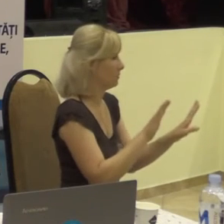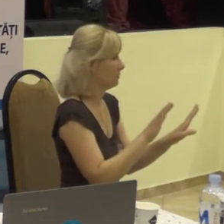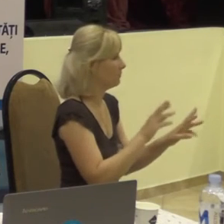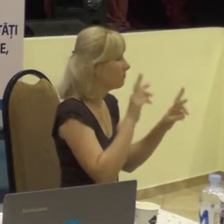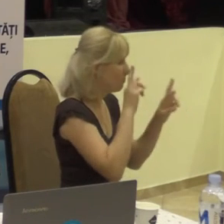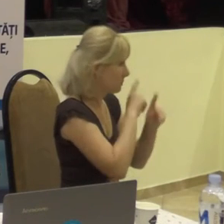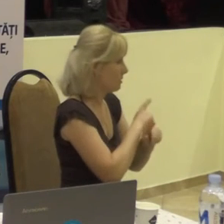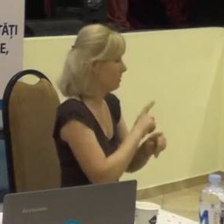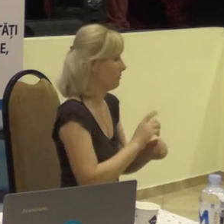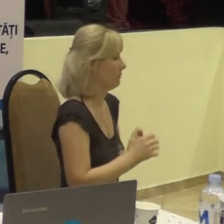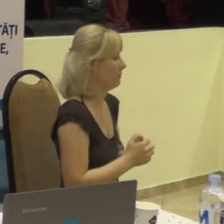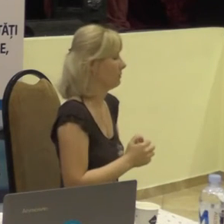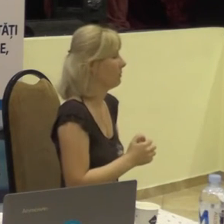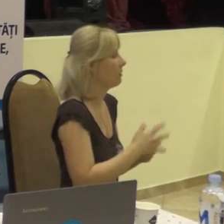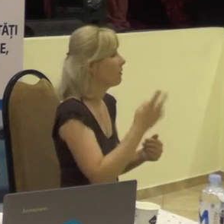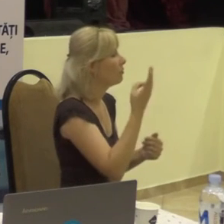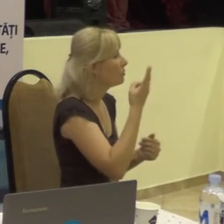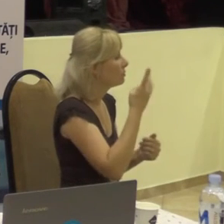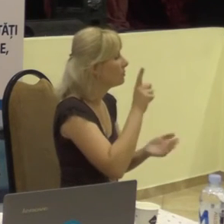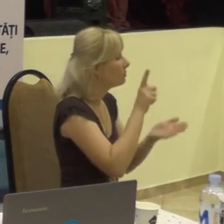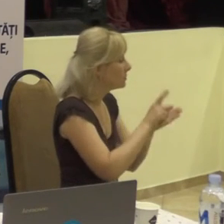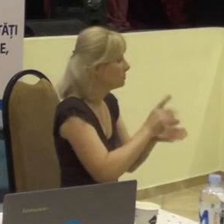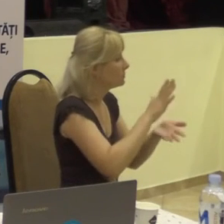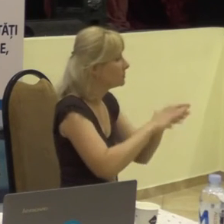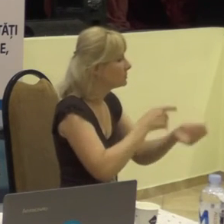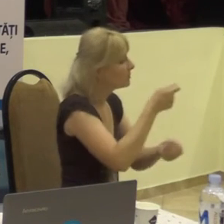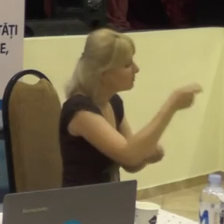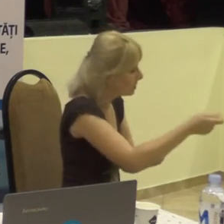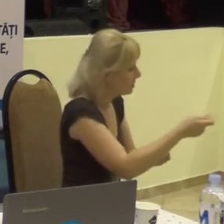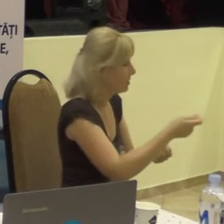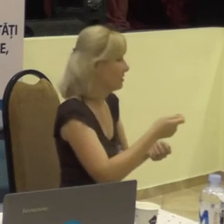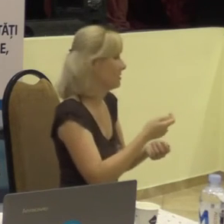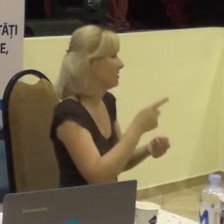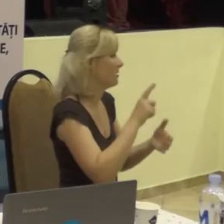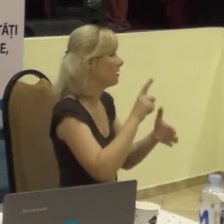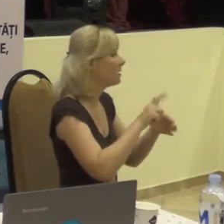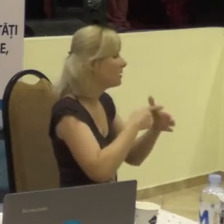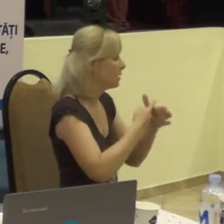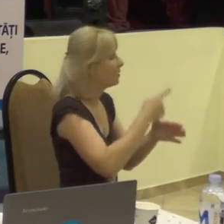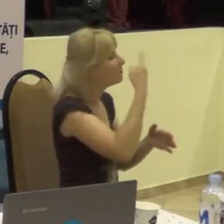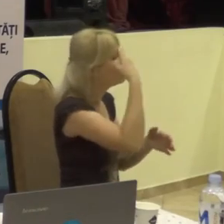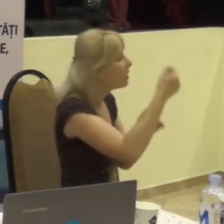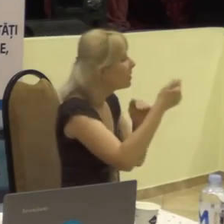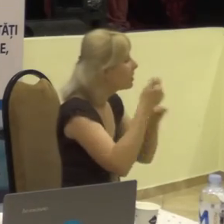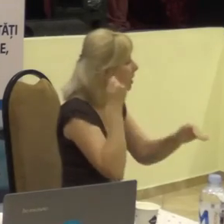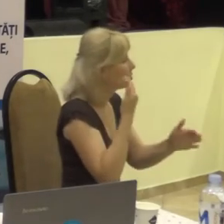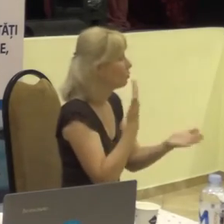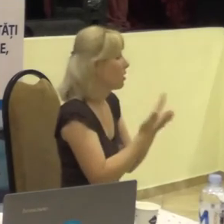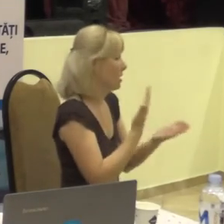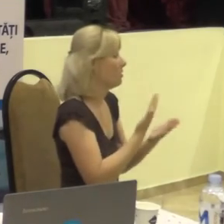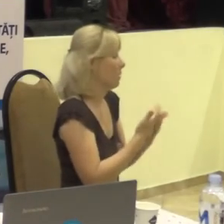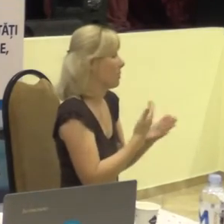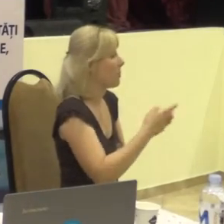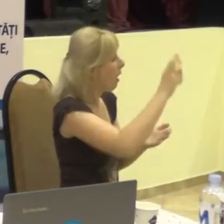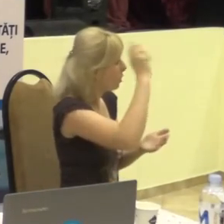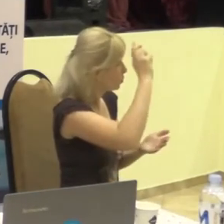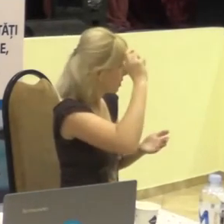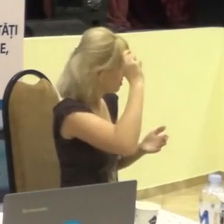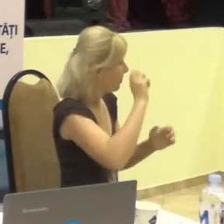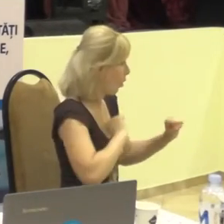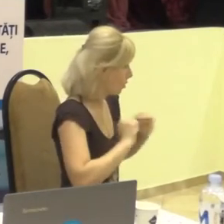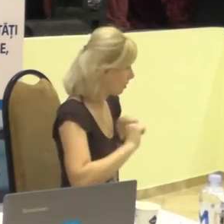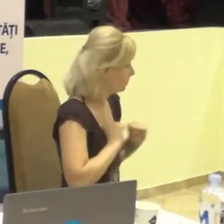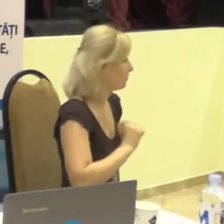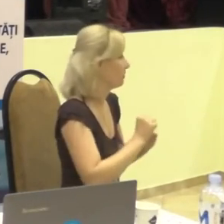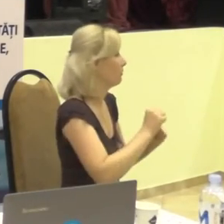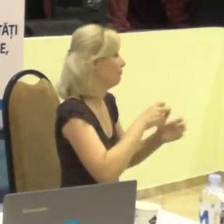Solicitarea se face conform unei cereri, dar dacă este o organizație de stat, se face conform